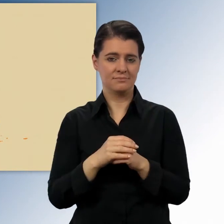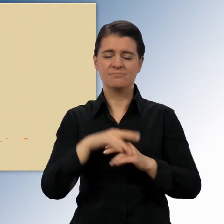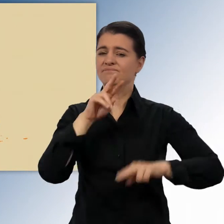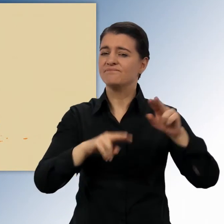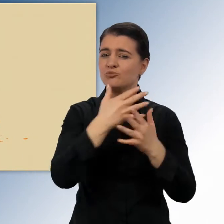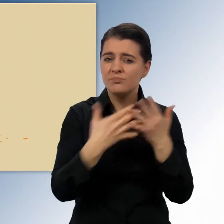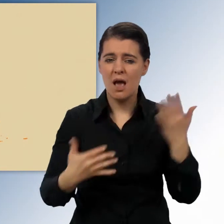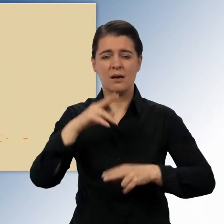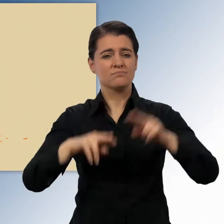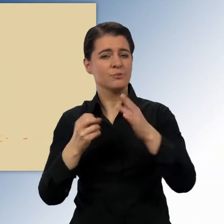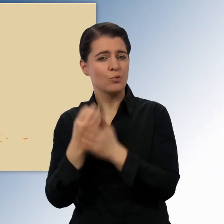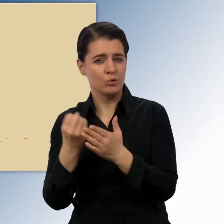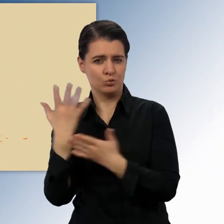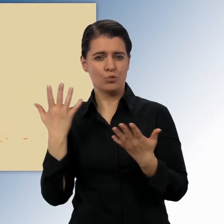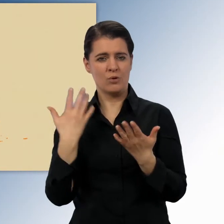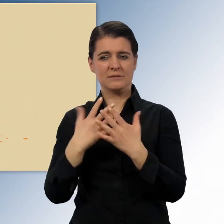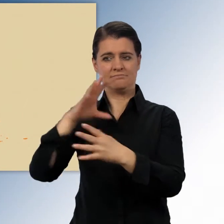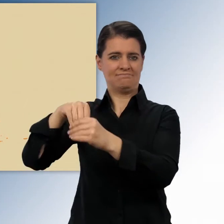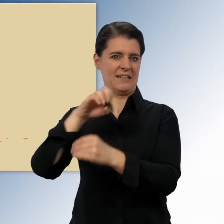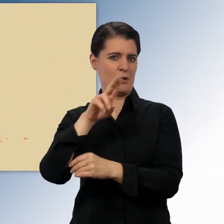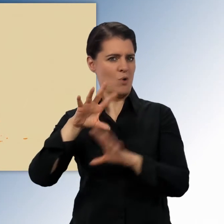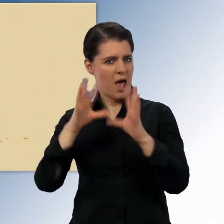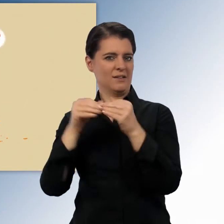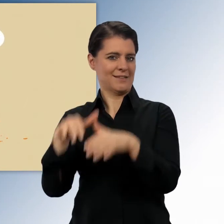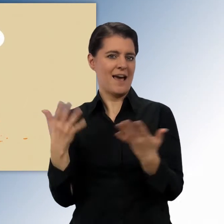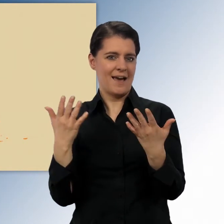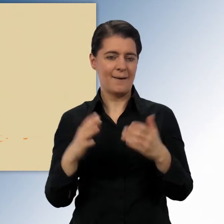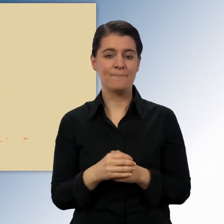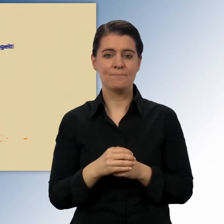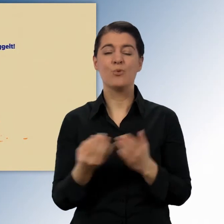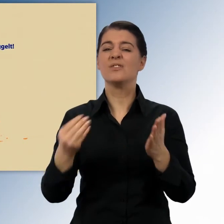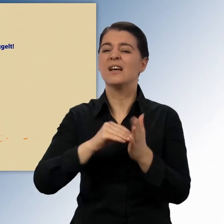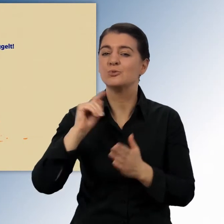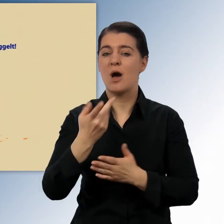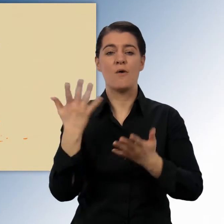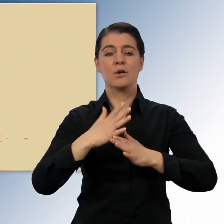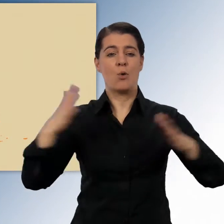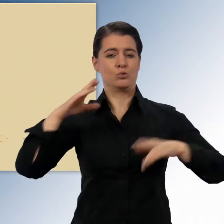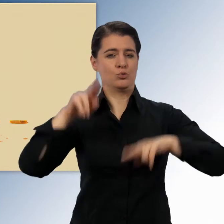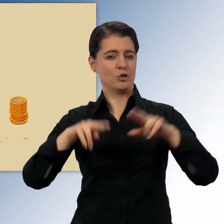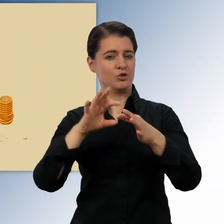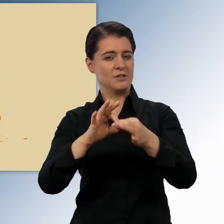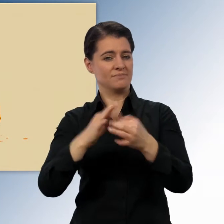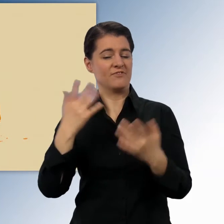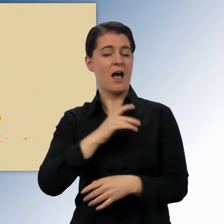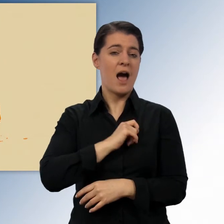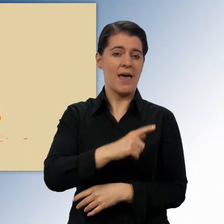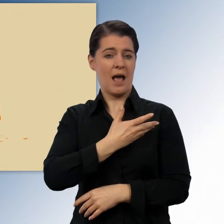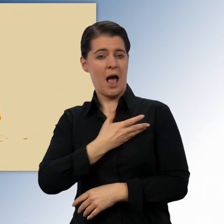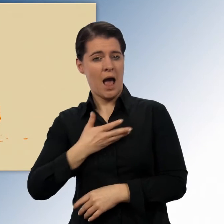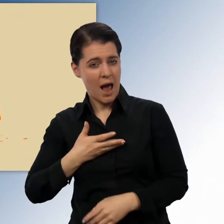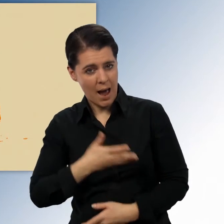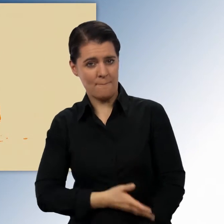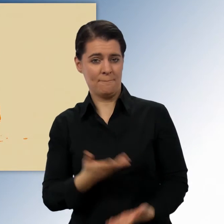unterschiedlich. Verschiedene Sprachen und viele Kulturen kommen in der EU zusammen. Daneben gibt es aber auch große